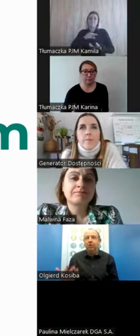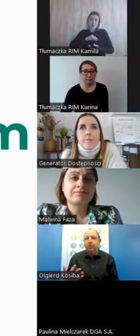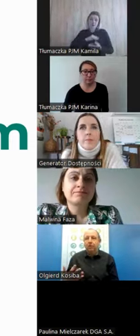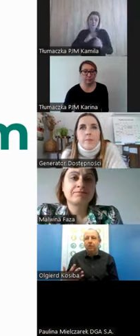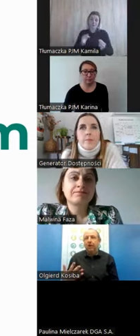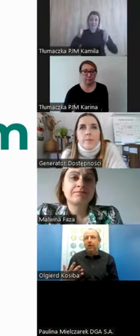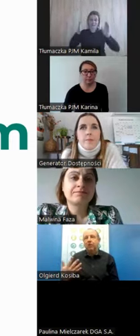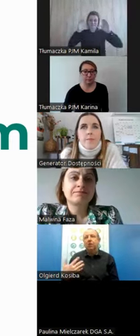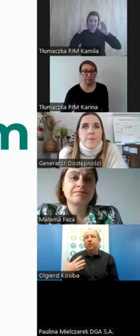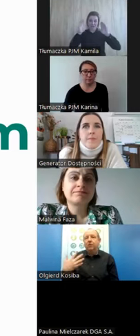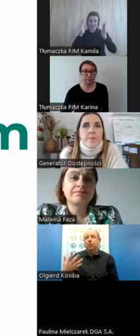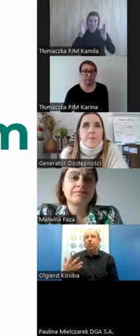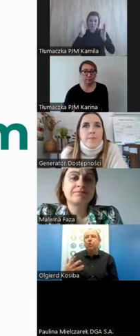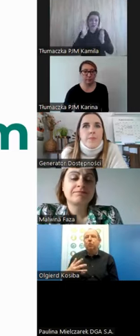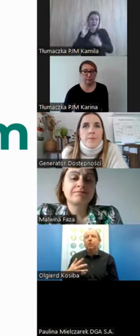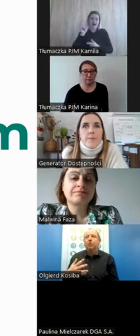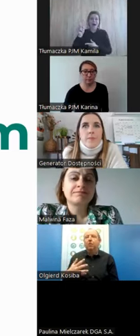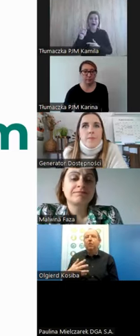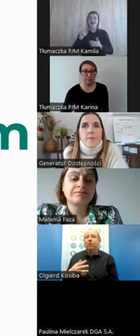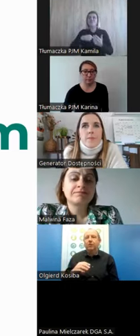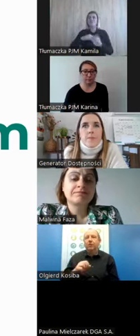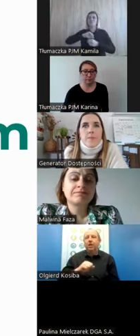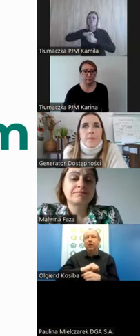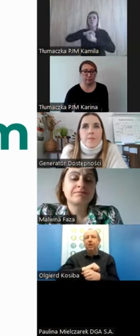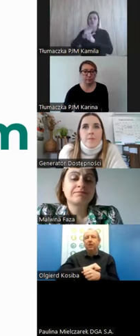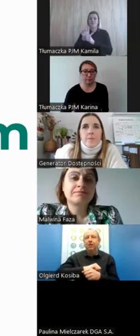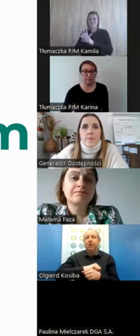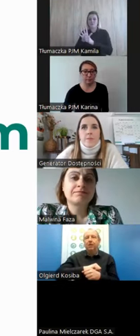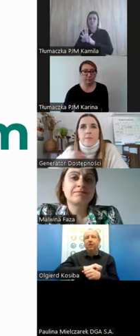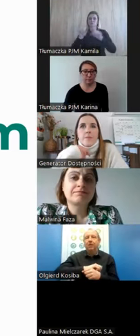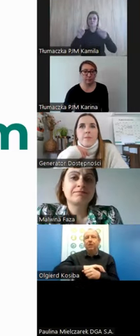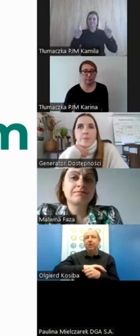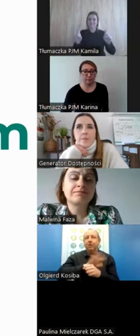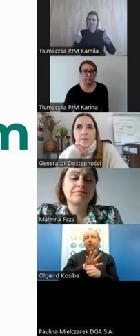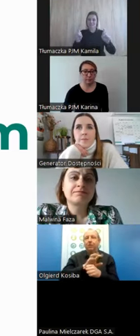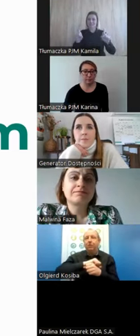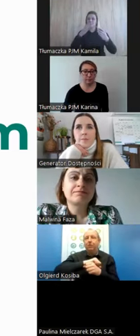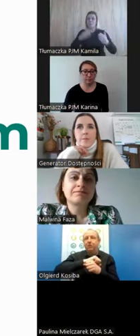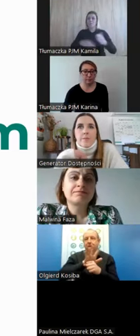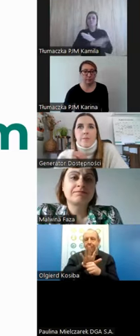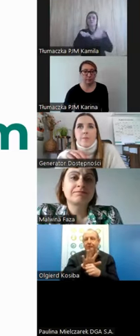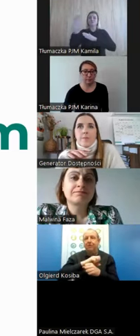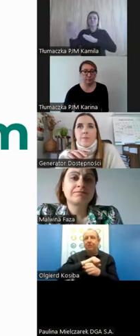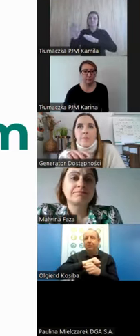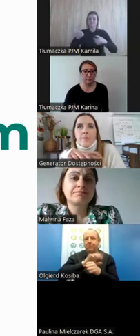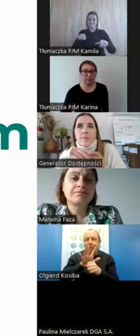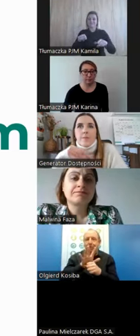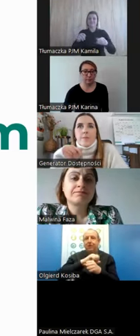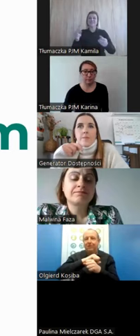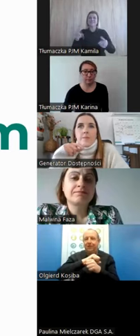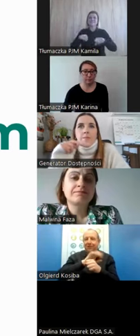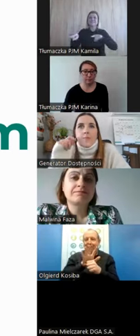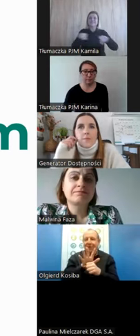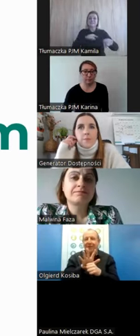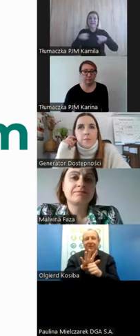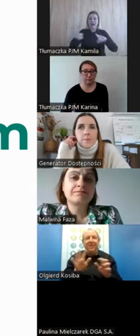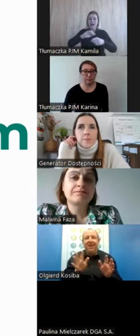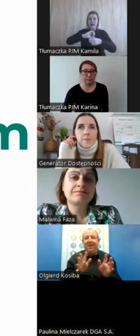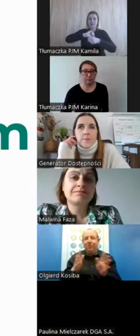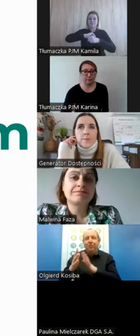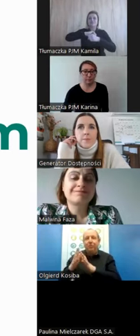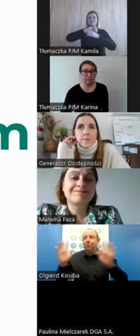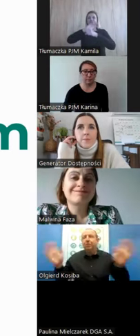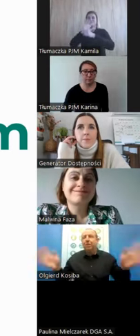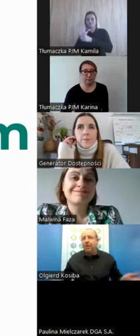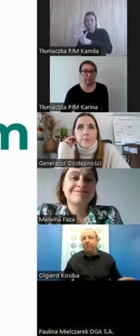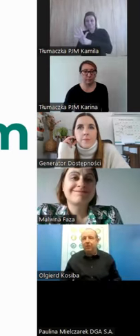koronawirus, to na Facebooku opublikowano znak koronawirus, wirus ze swoją koroną,